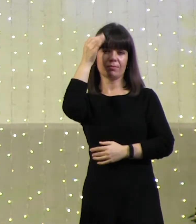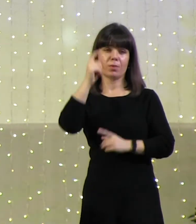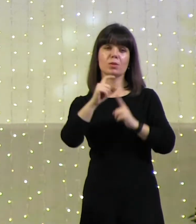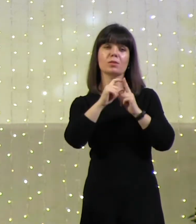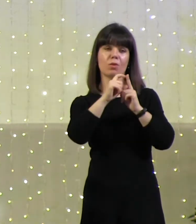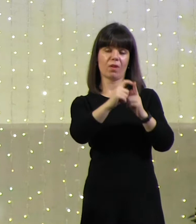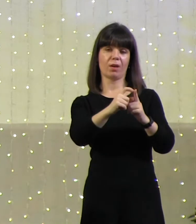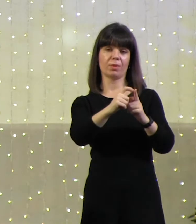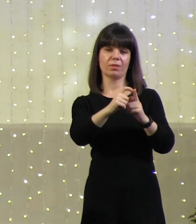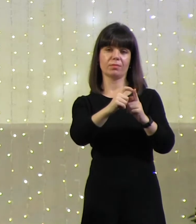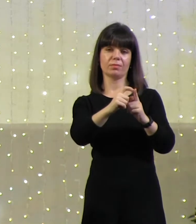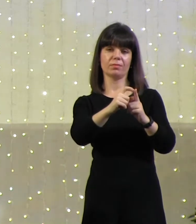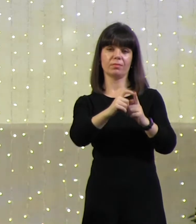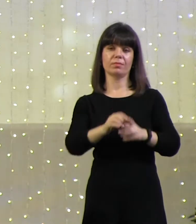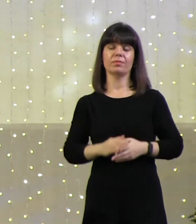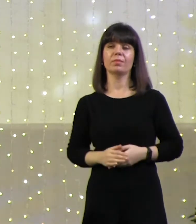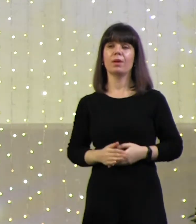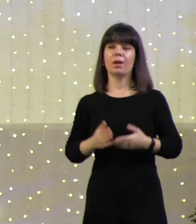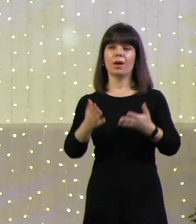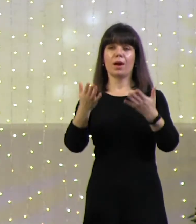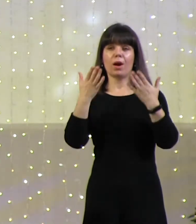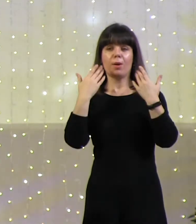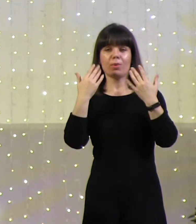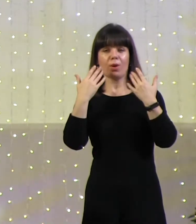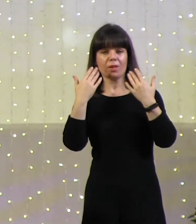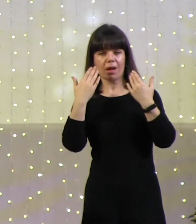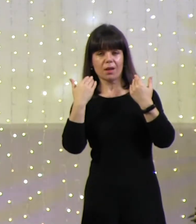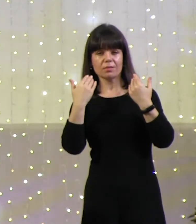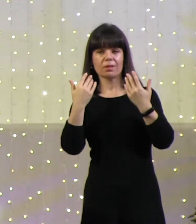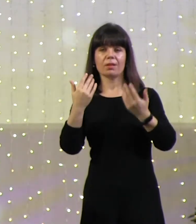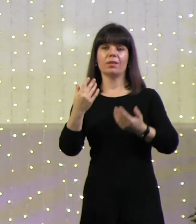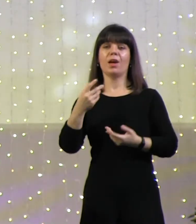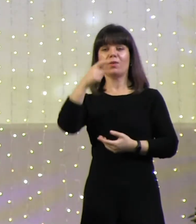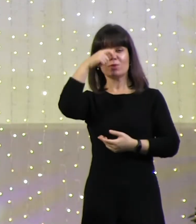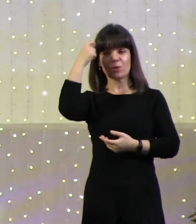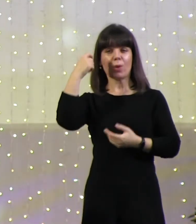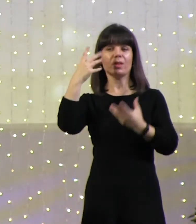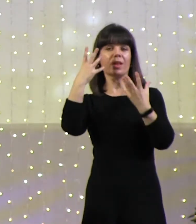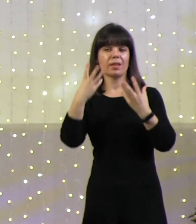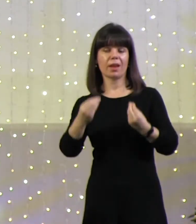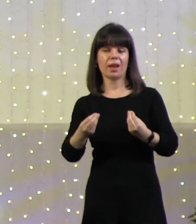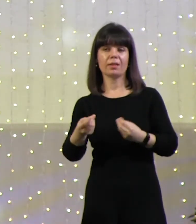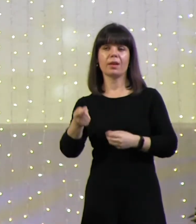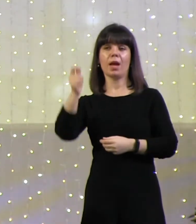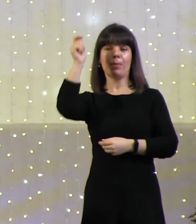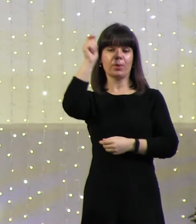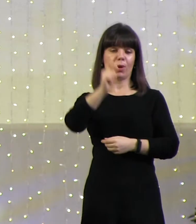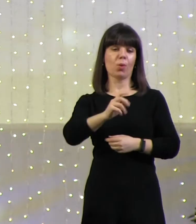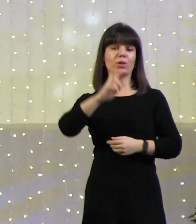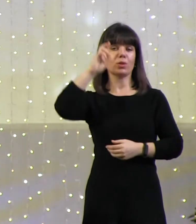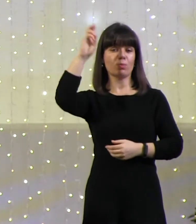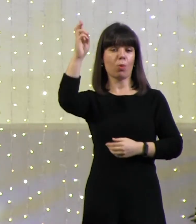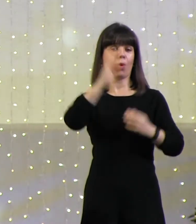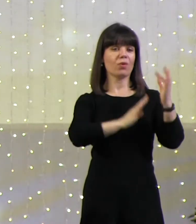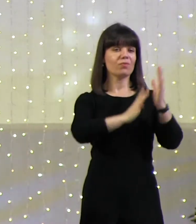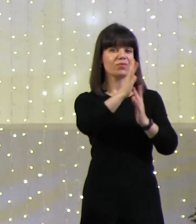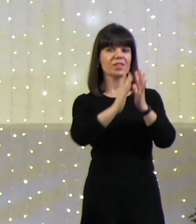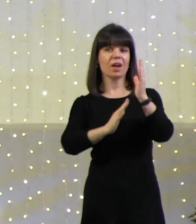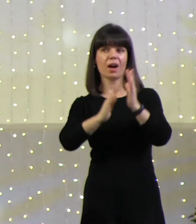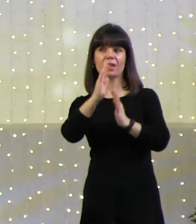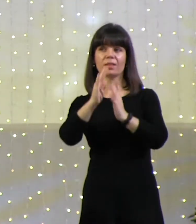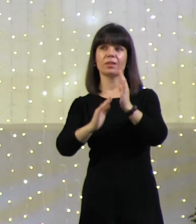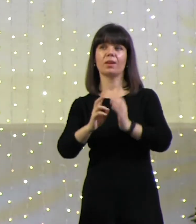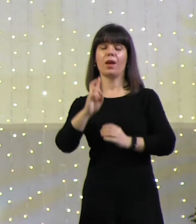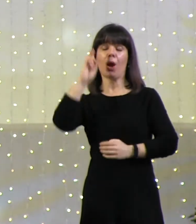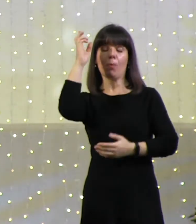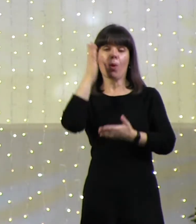прохладно, во время жары приходит Бог в сад незримо. Он